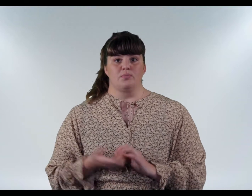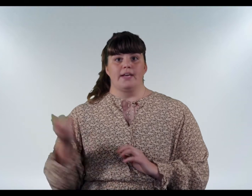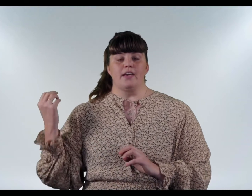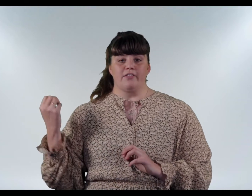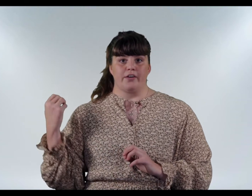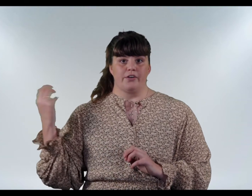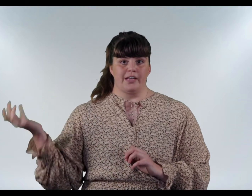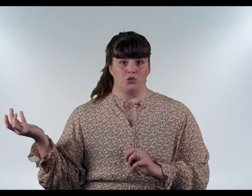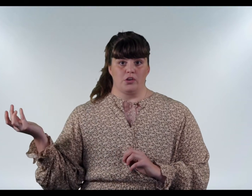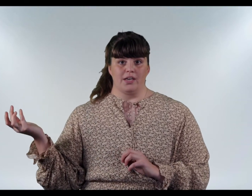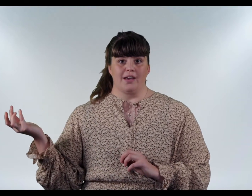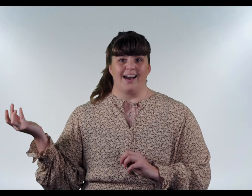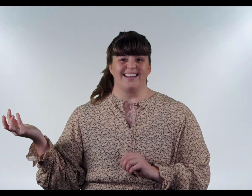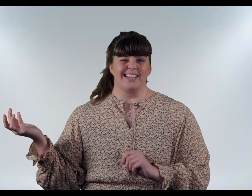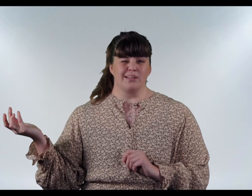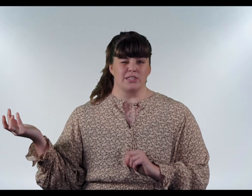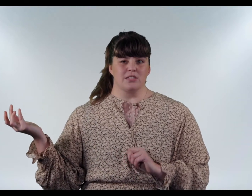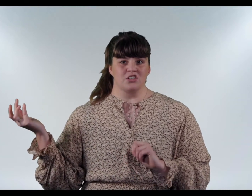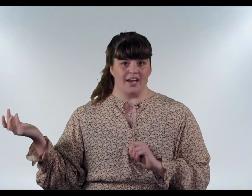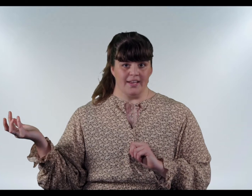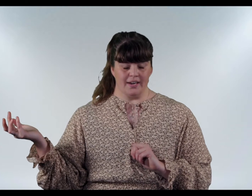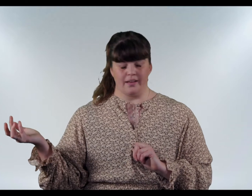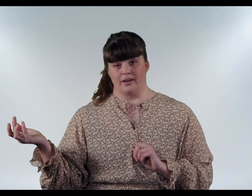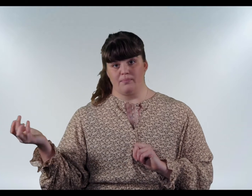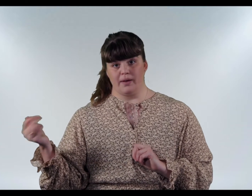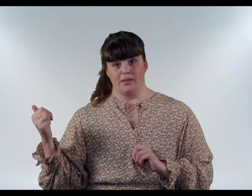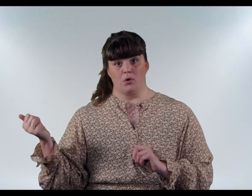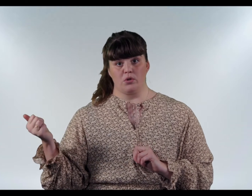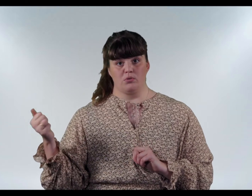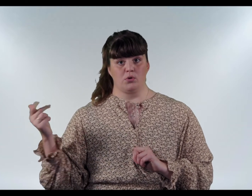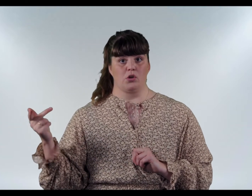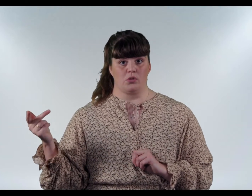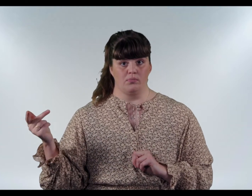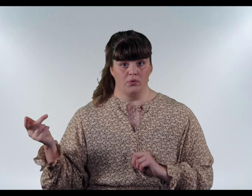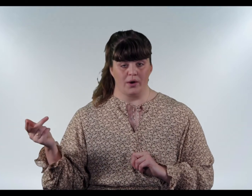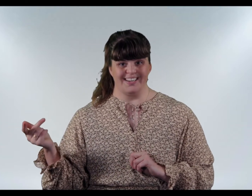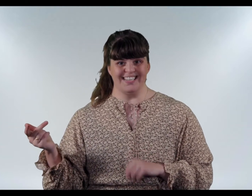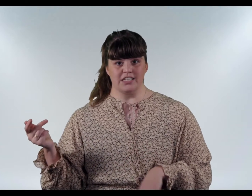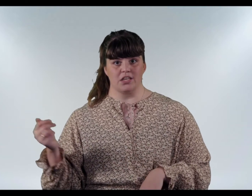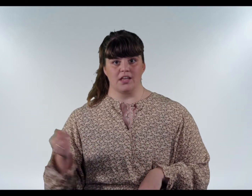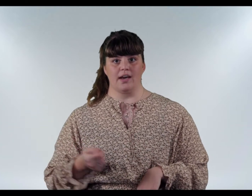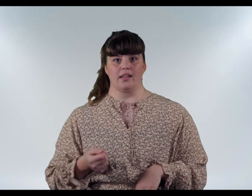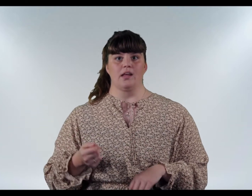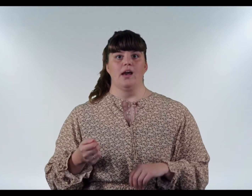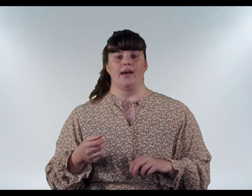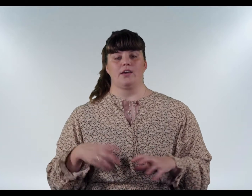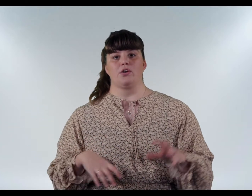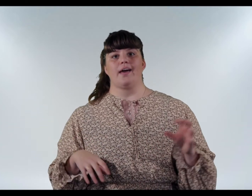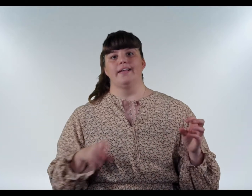neikvæður leiðtói að hann til dæmis særir aðra bæði með orðum og gjörðum og hann nýti sér það að einhverju aðri